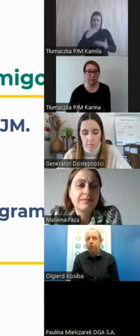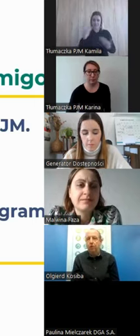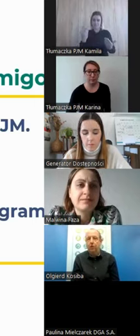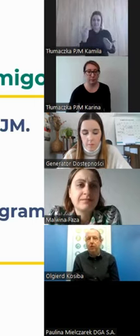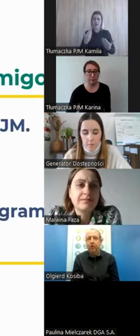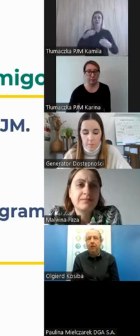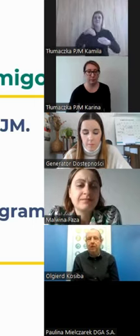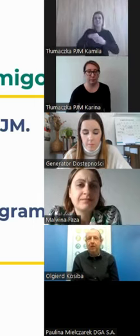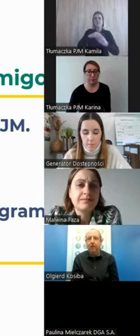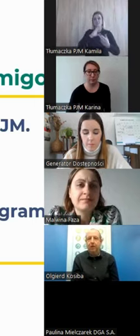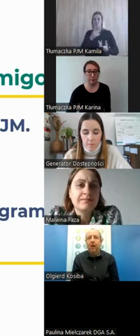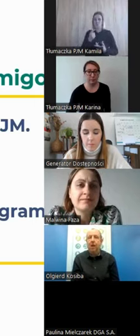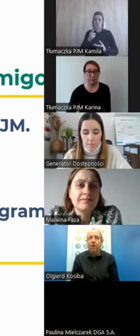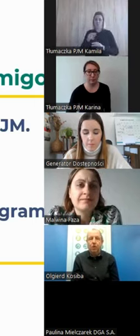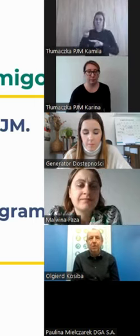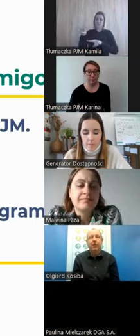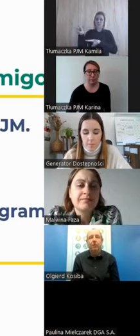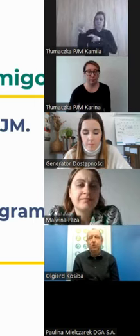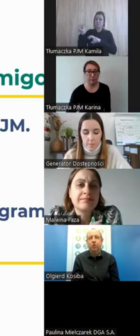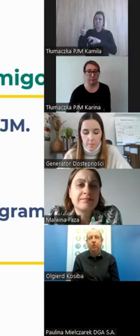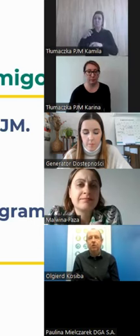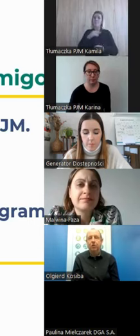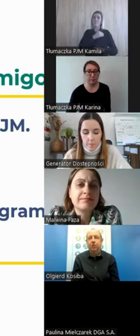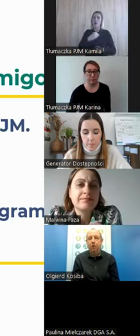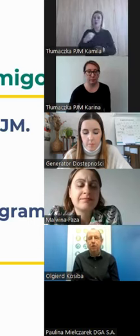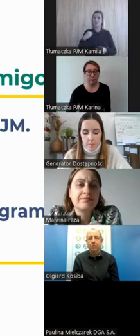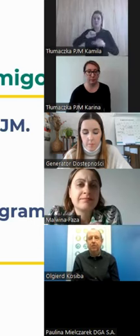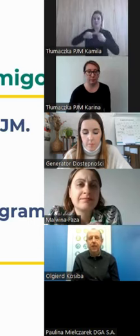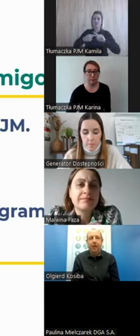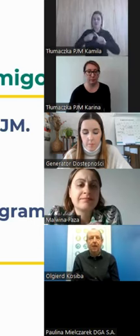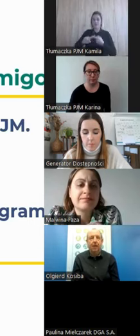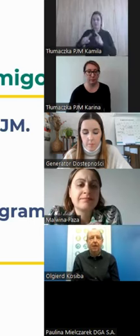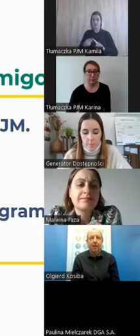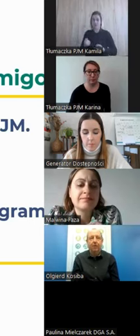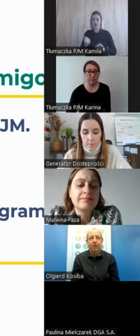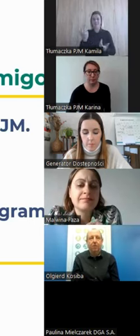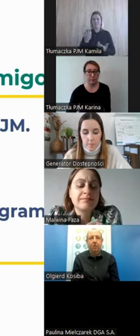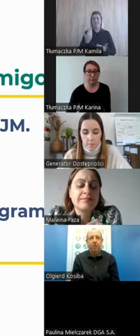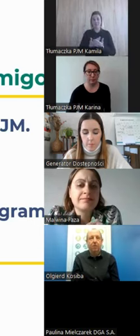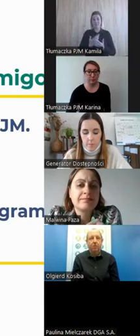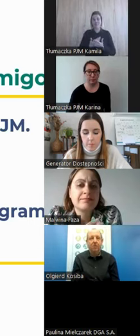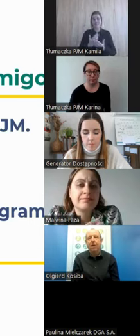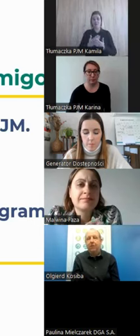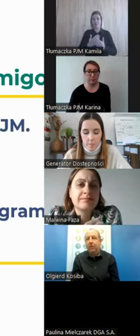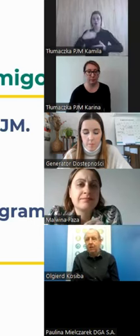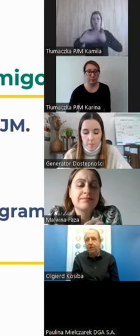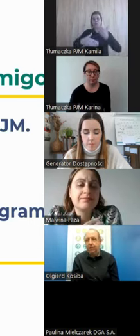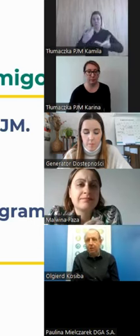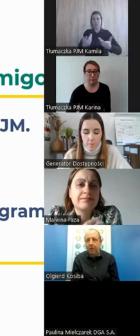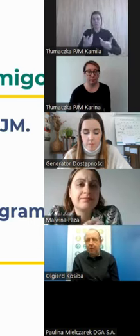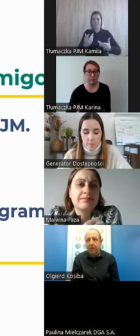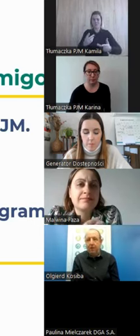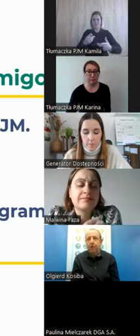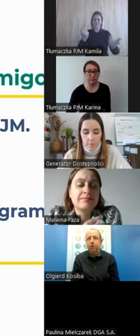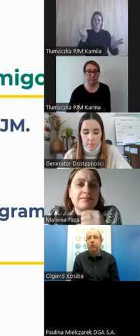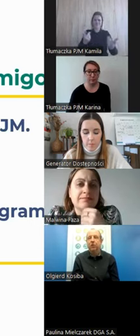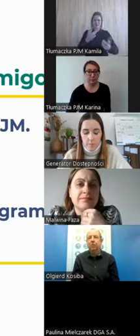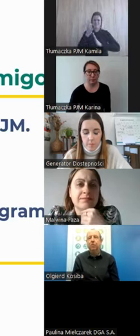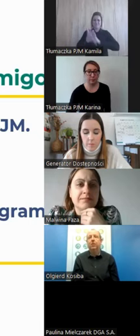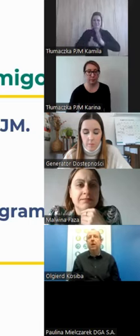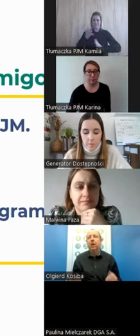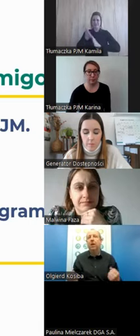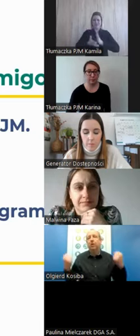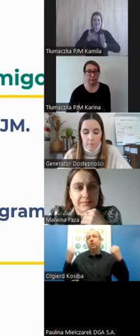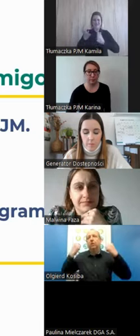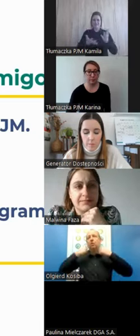zależnił się od polskiej gramatyki i czasami rzeczywiście wychodzą no zabawne sytuacje, kiedy ktoś, nie